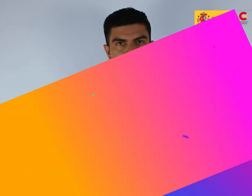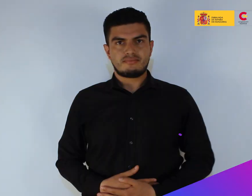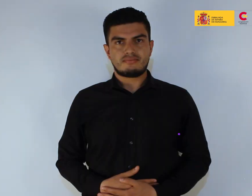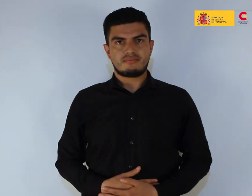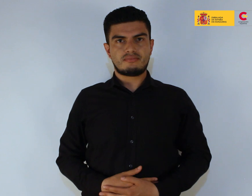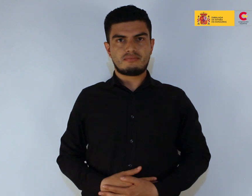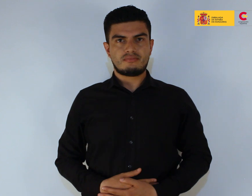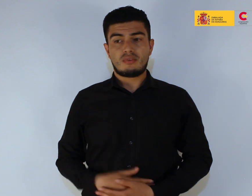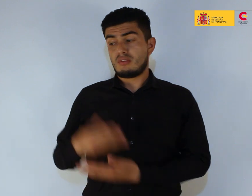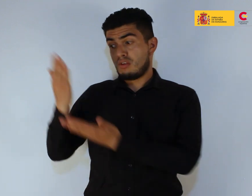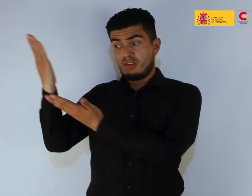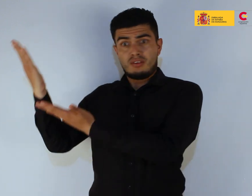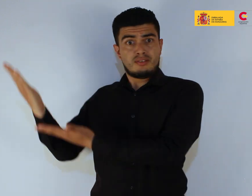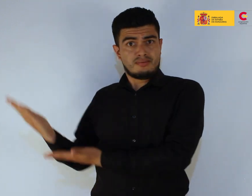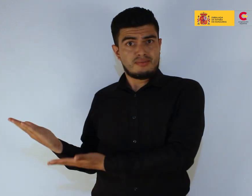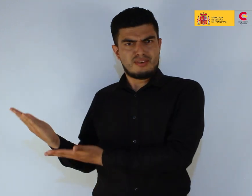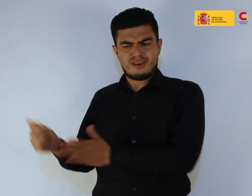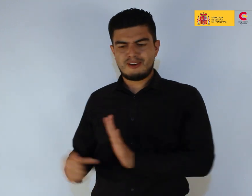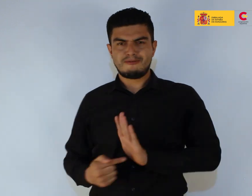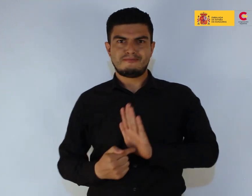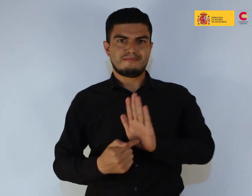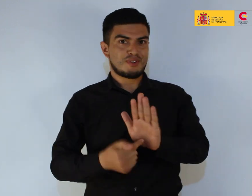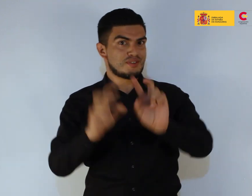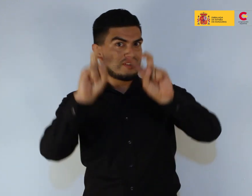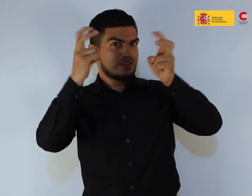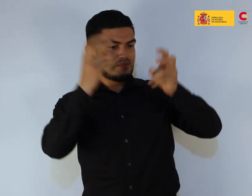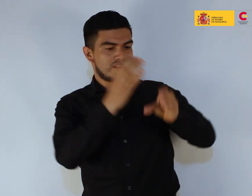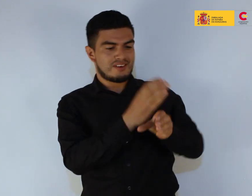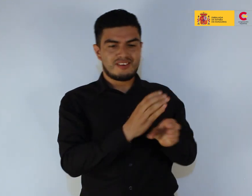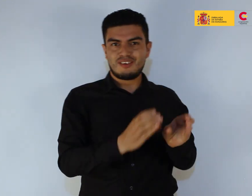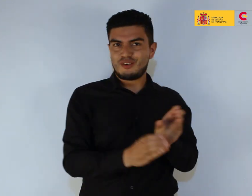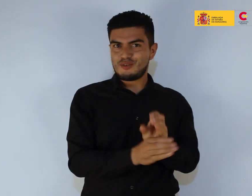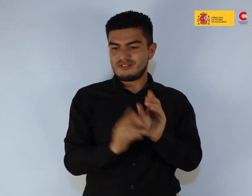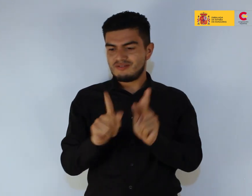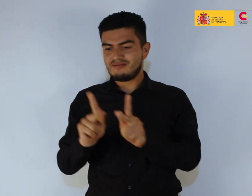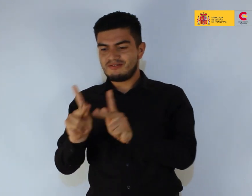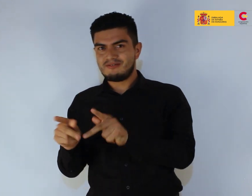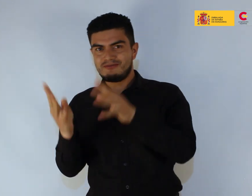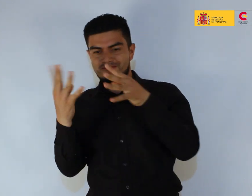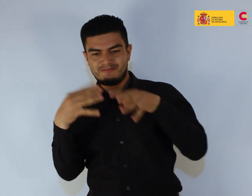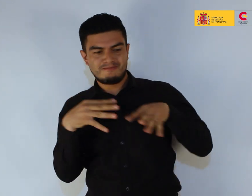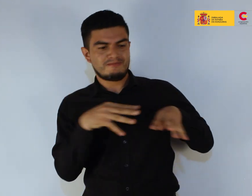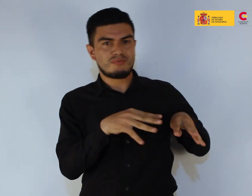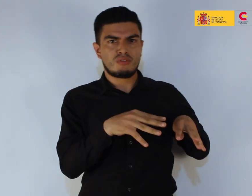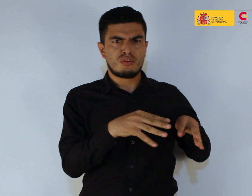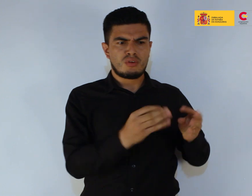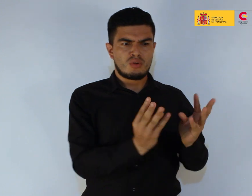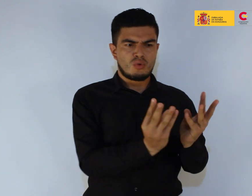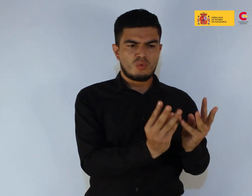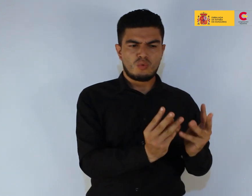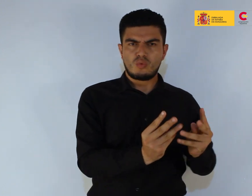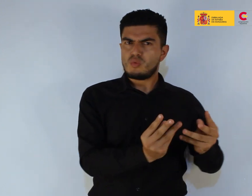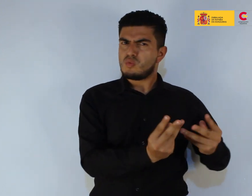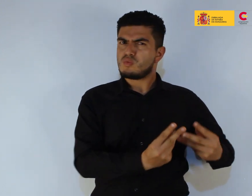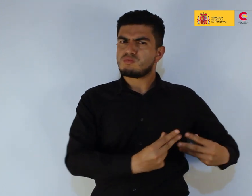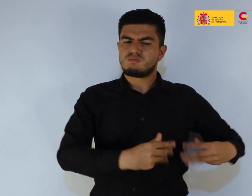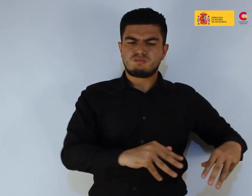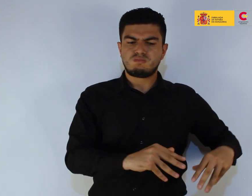Amy Balkin, un archivo popular de hundimiento y derretimiento. Los proyectos de Amy Balkin,